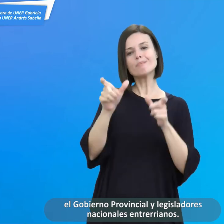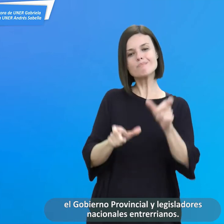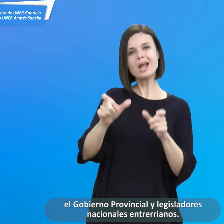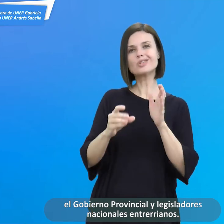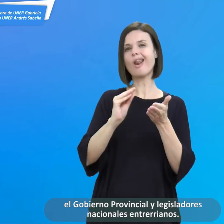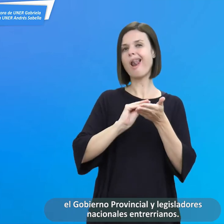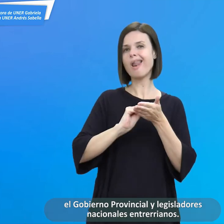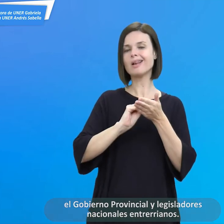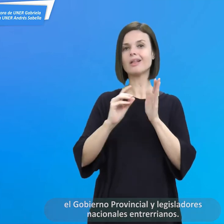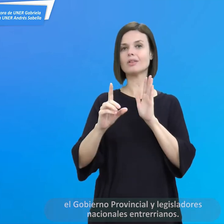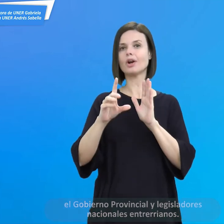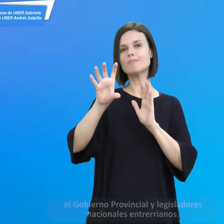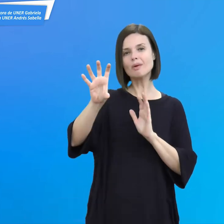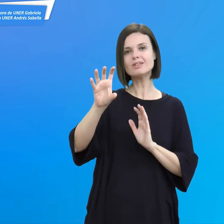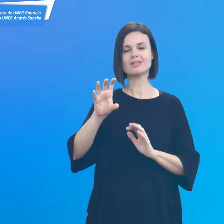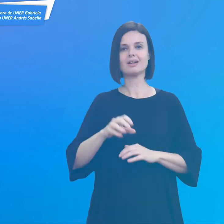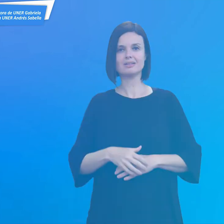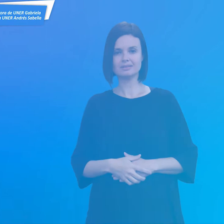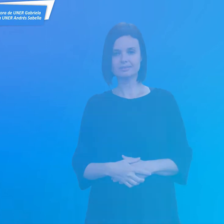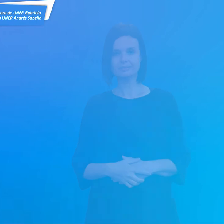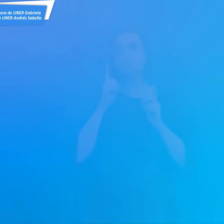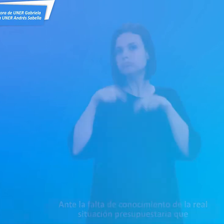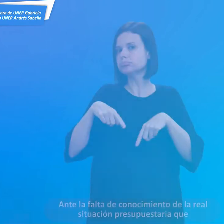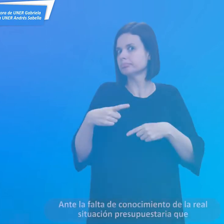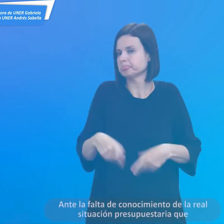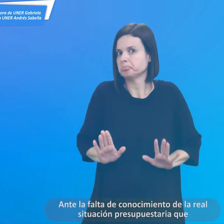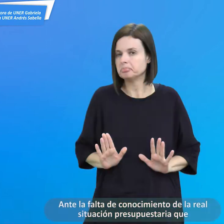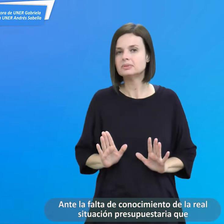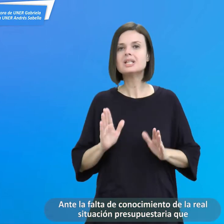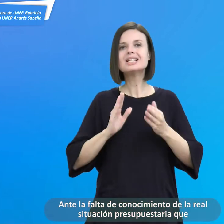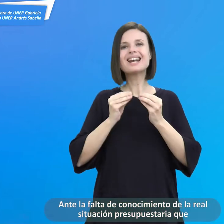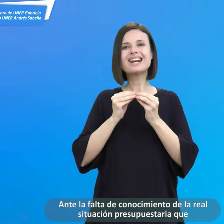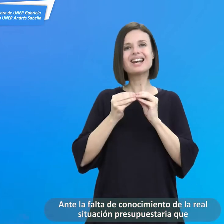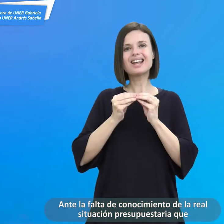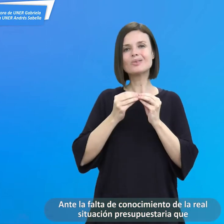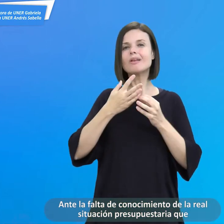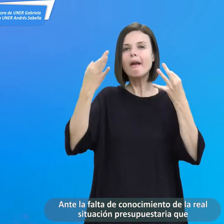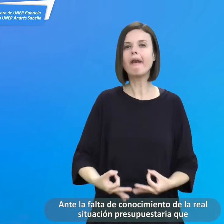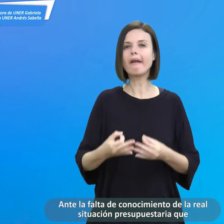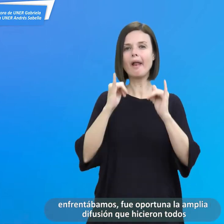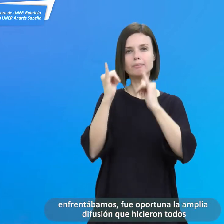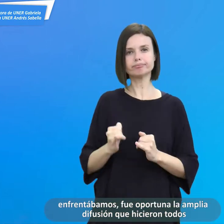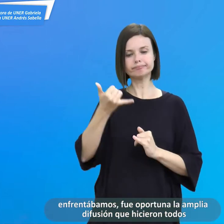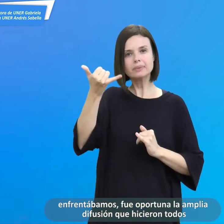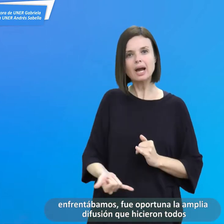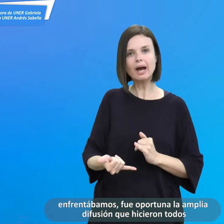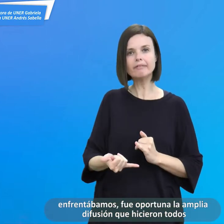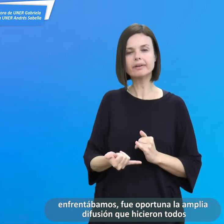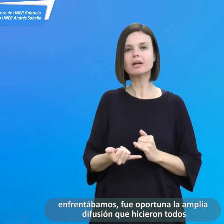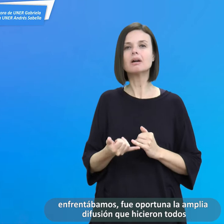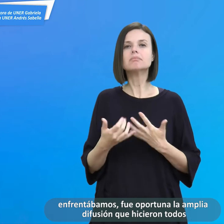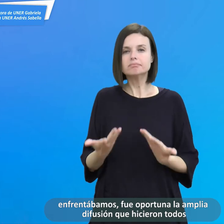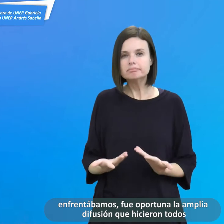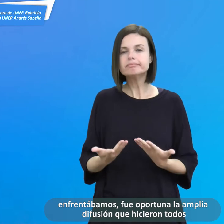y legisladores nacionales endrarrianos. Ante la falta de conocimiento de la real situación